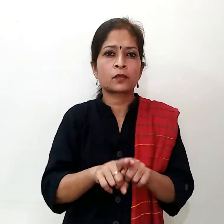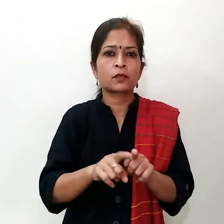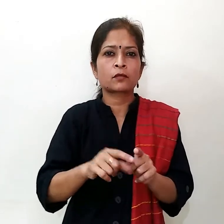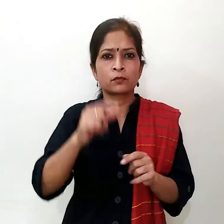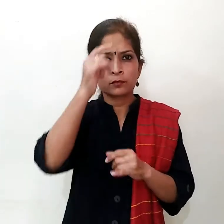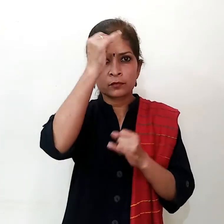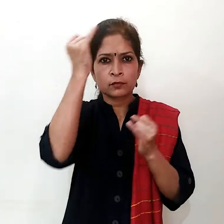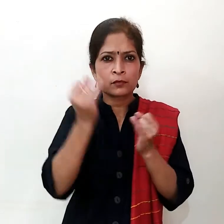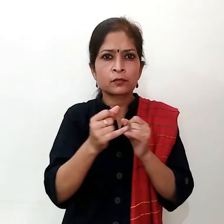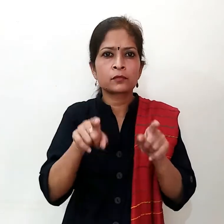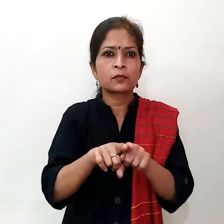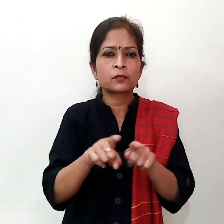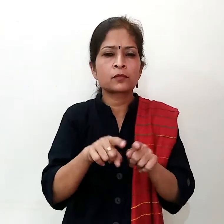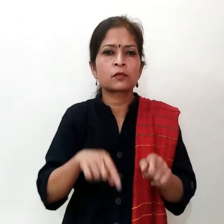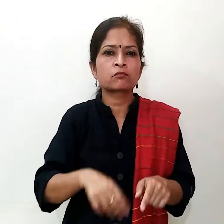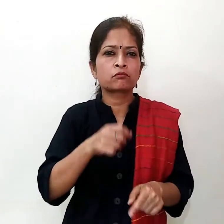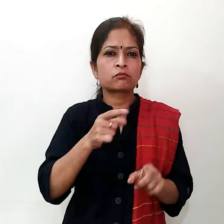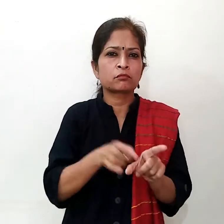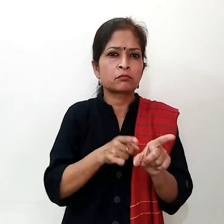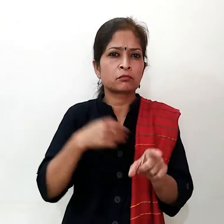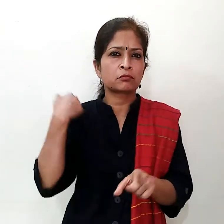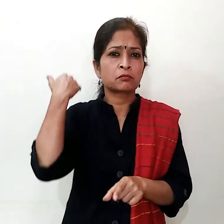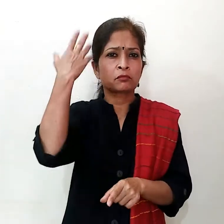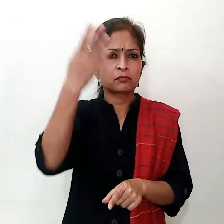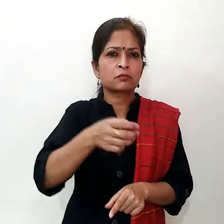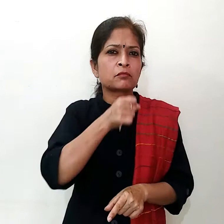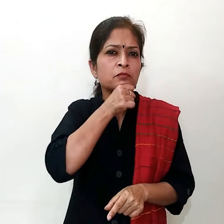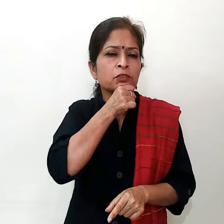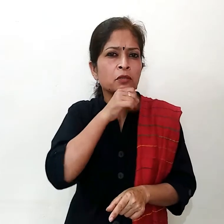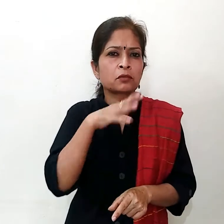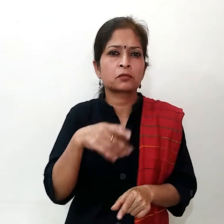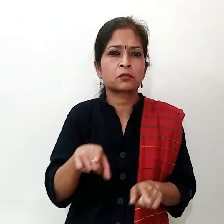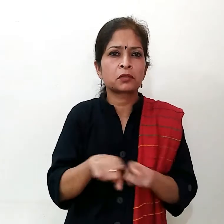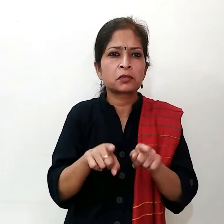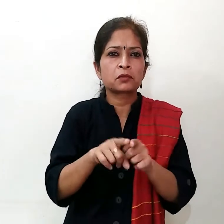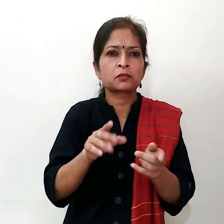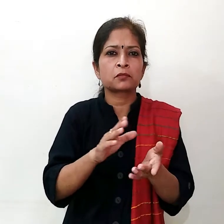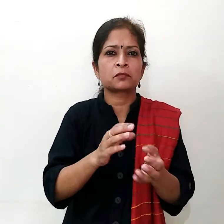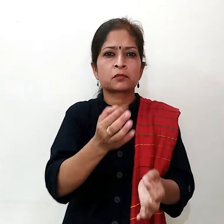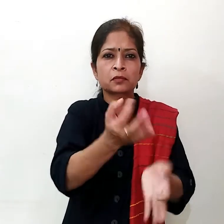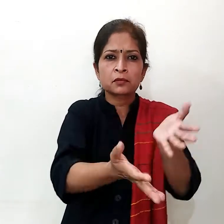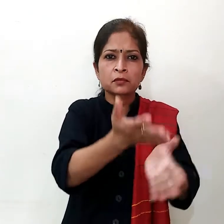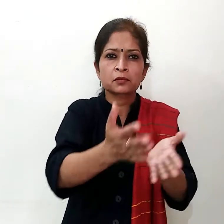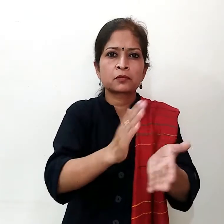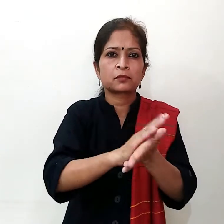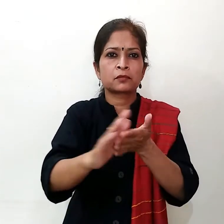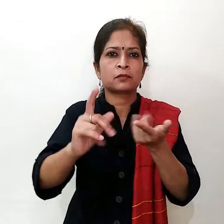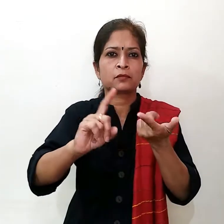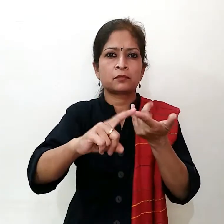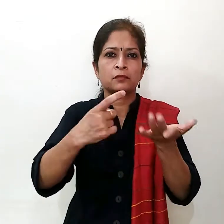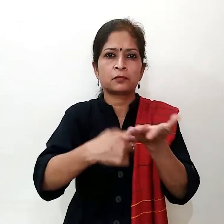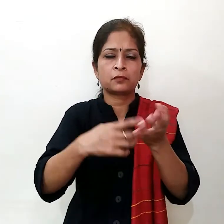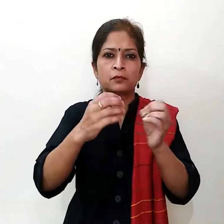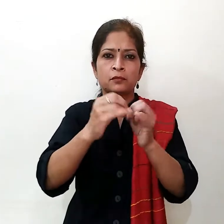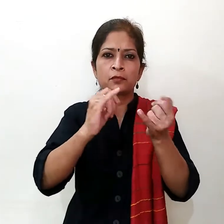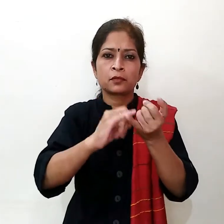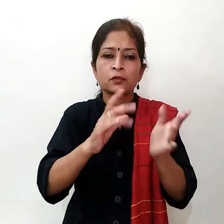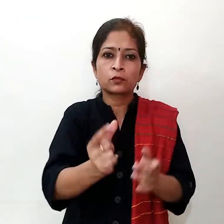हमारी देश में परचरित नानी नादी के घरेवलिन उसको में भी इस तरह के काड़े का वड़न आपको देपड़ने को